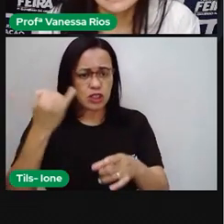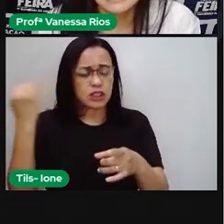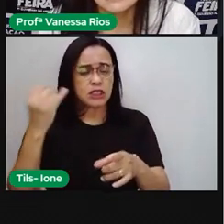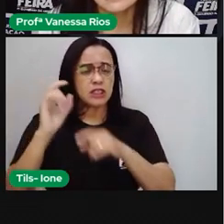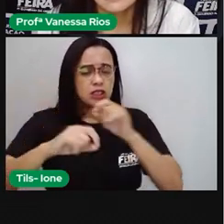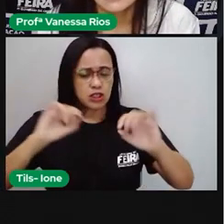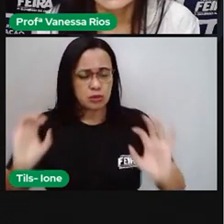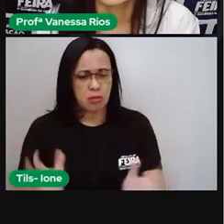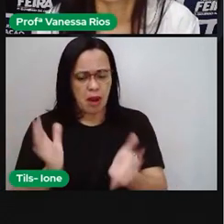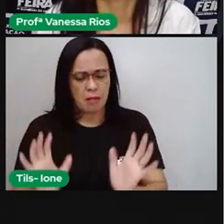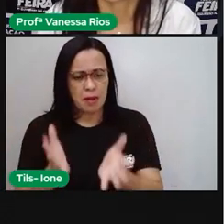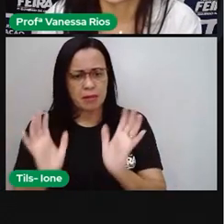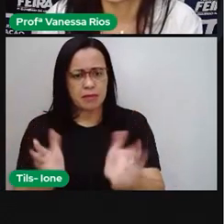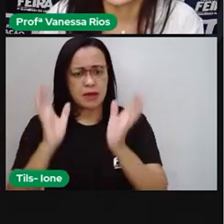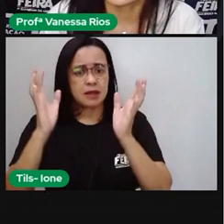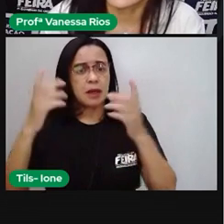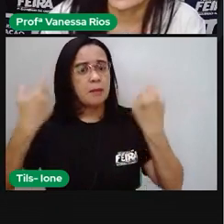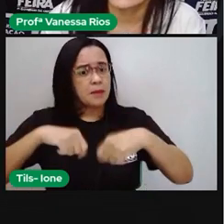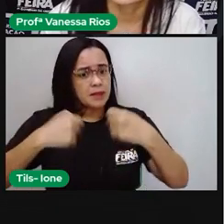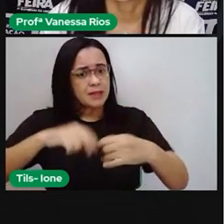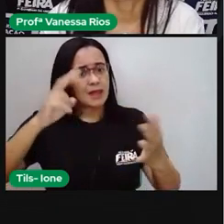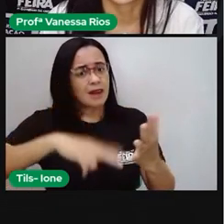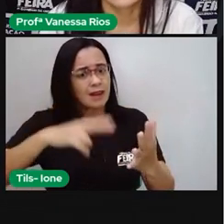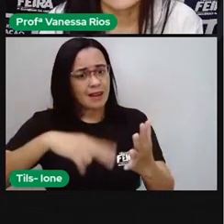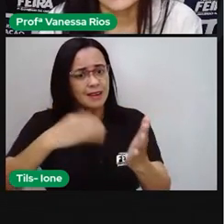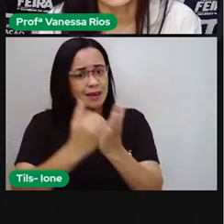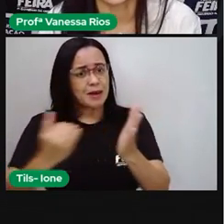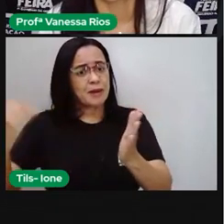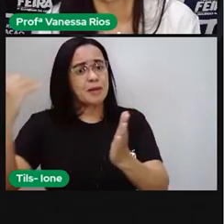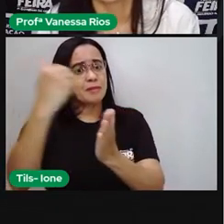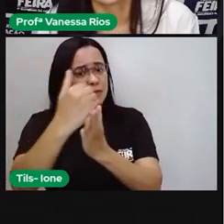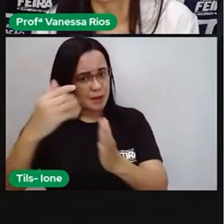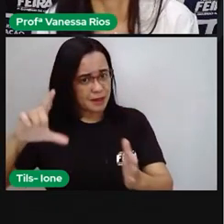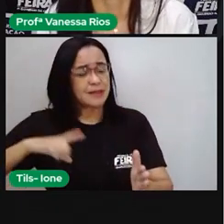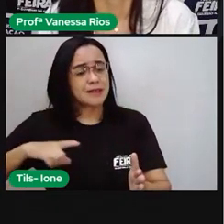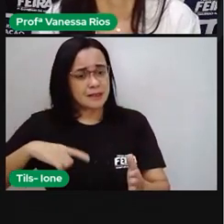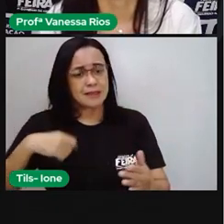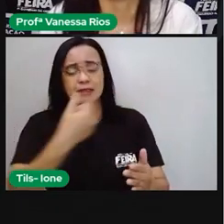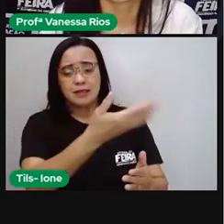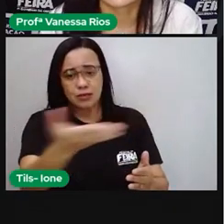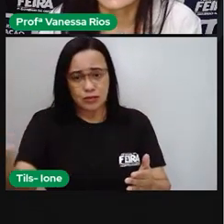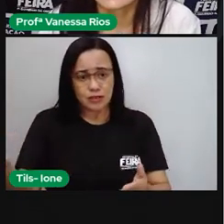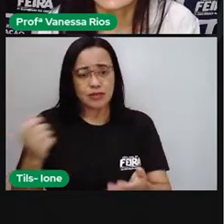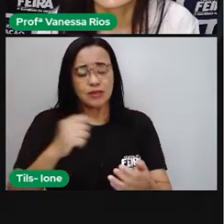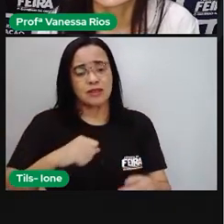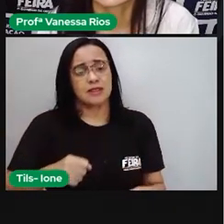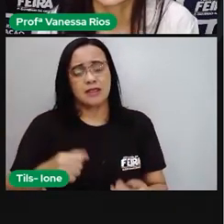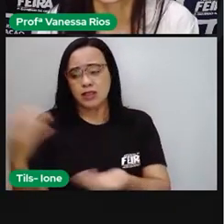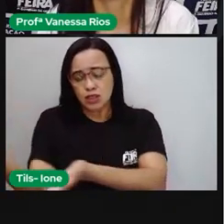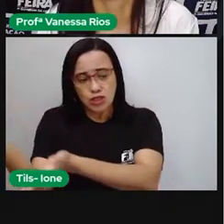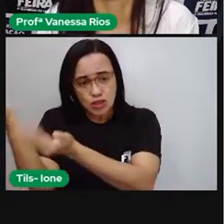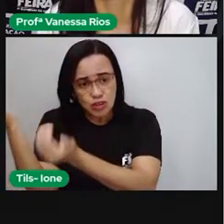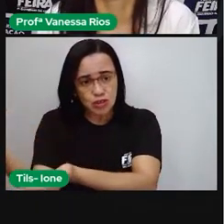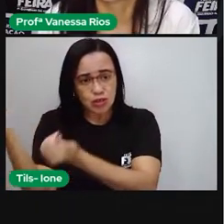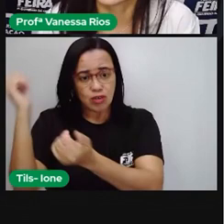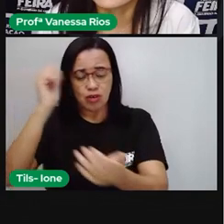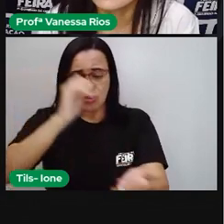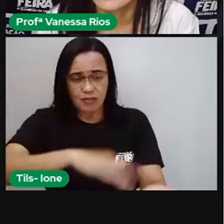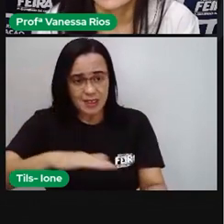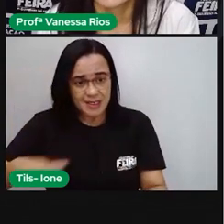famílias. E vocês aí, ó, jovens, né? Crianças, adolescentes, enquanto